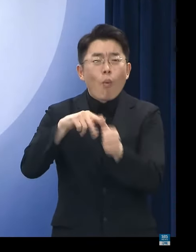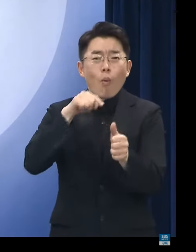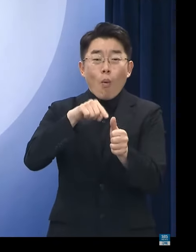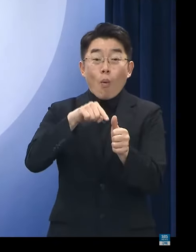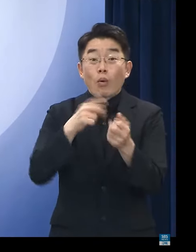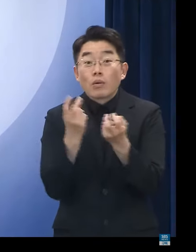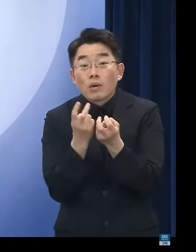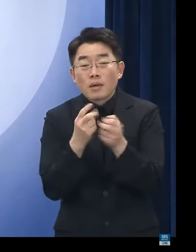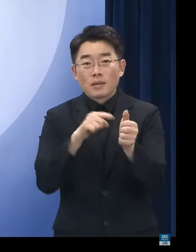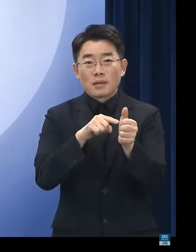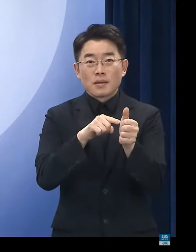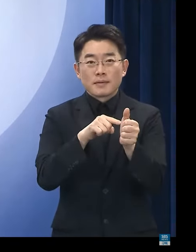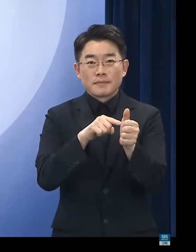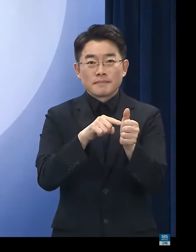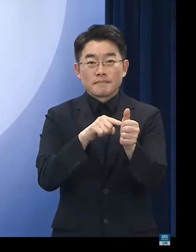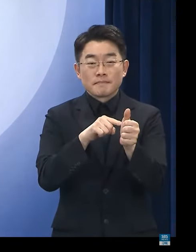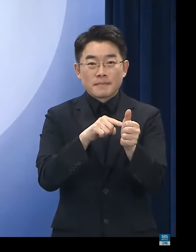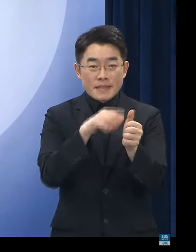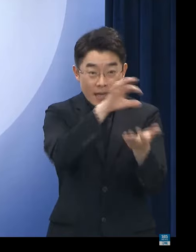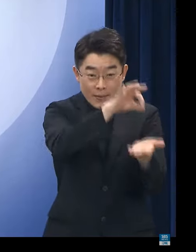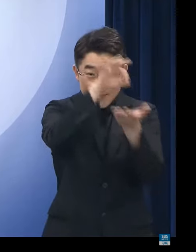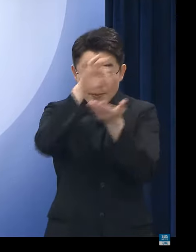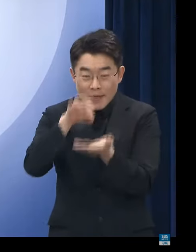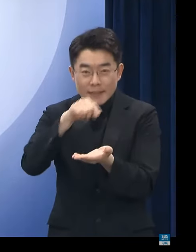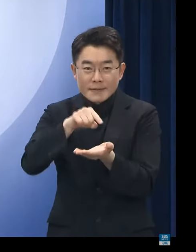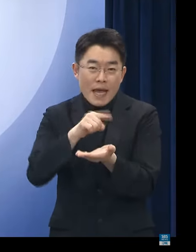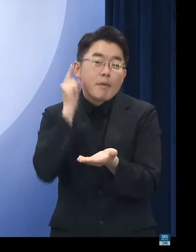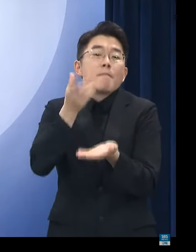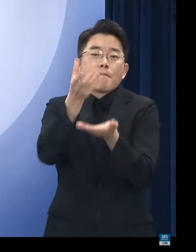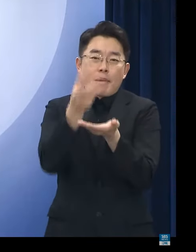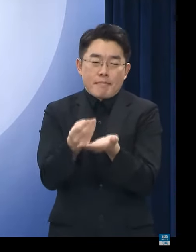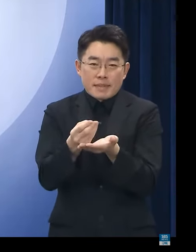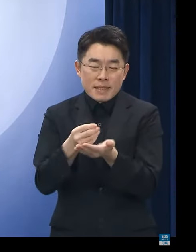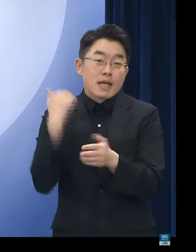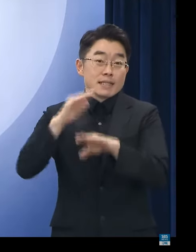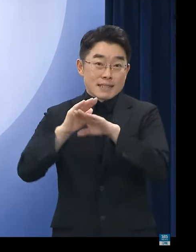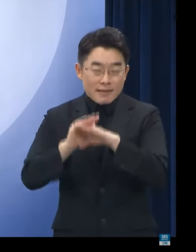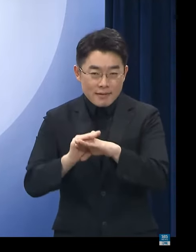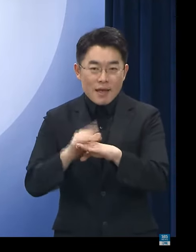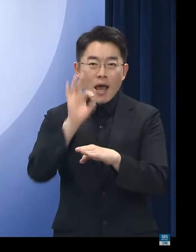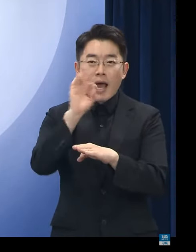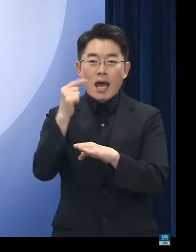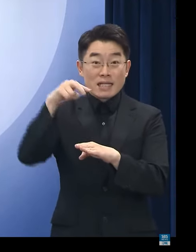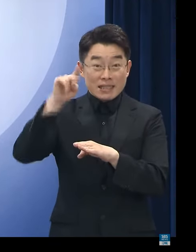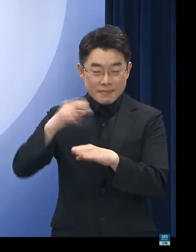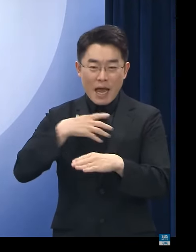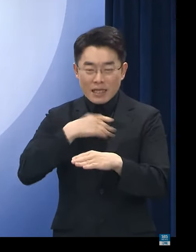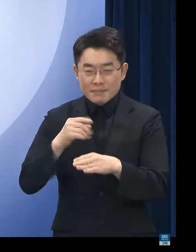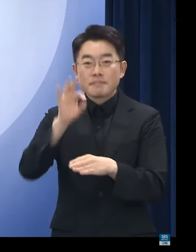정보들을 안심전세앱을 통해 사전에 제공하고